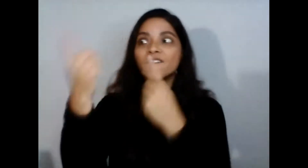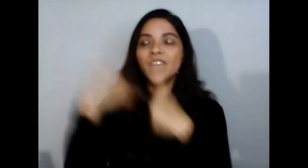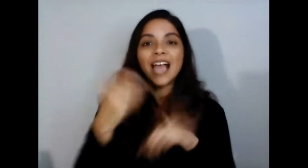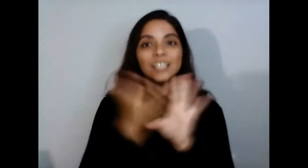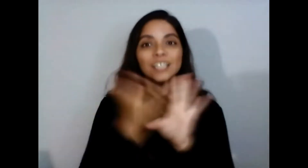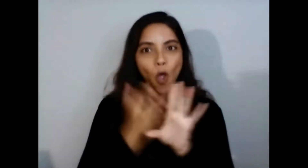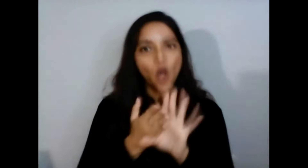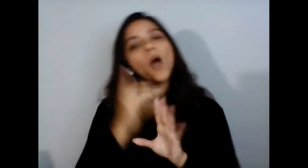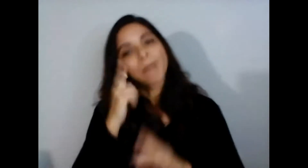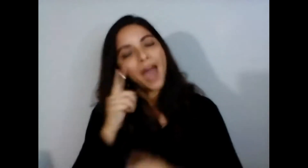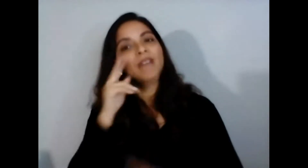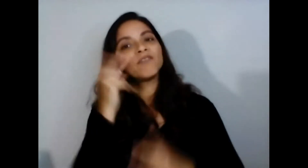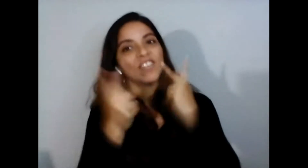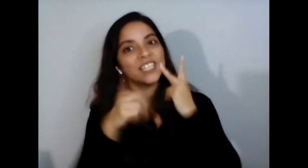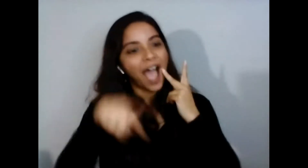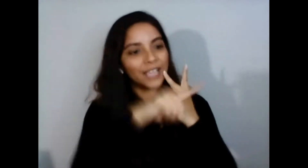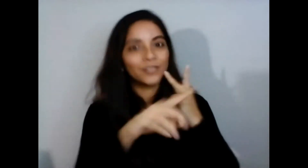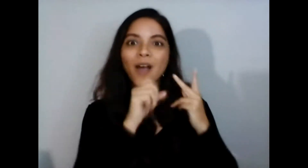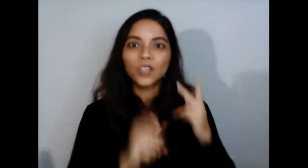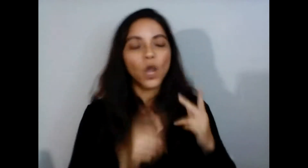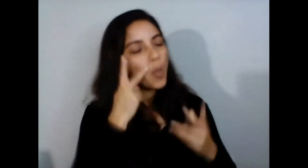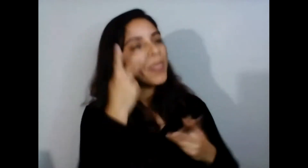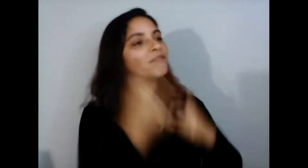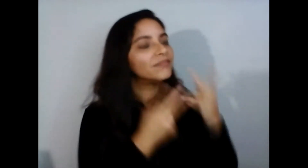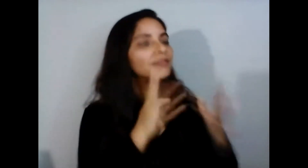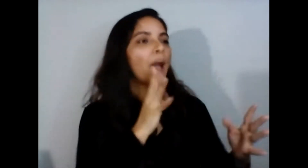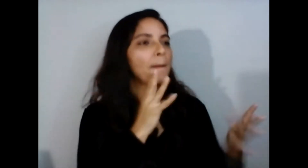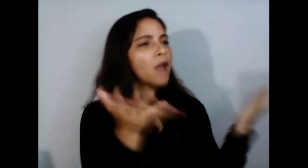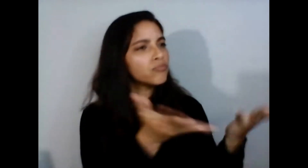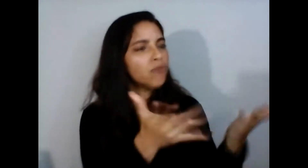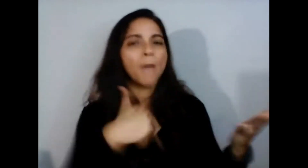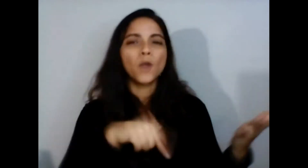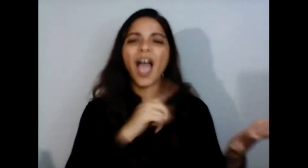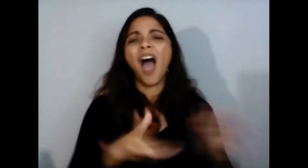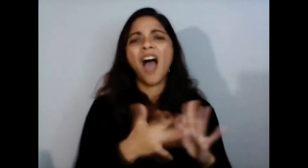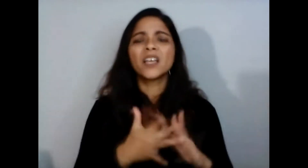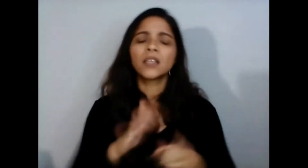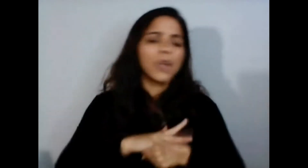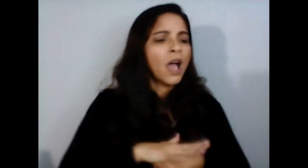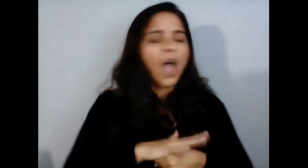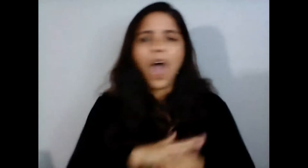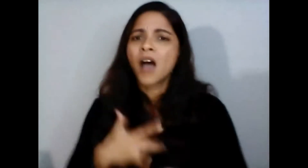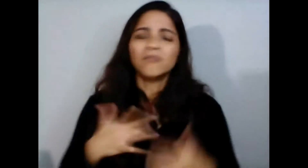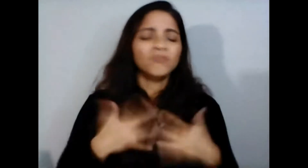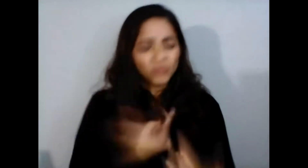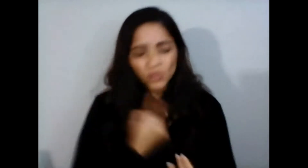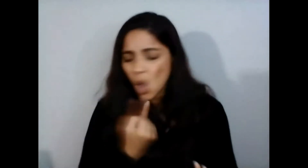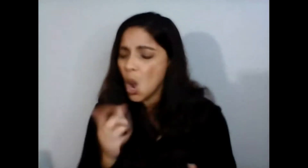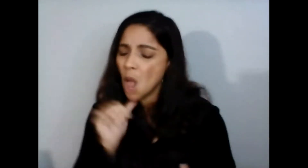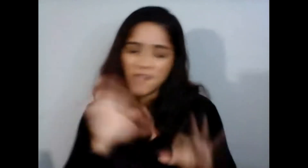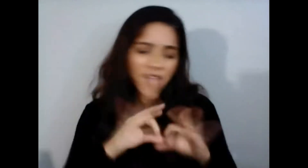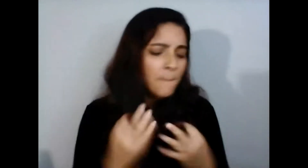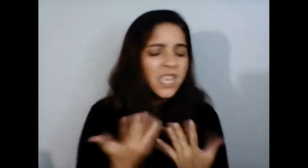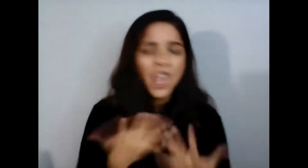adultos y pueda trabajar su ansiedad pero nosotros hemos tratado de canalizarlo con herramientas de taller que hemos tenido